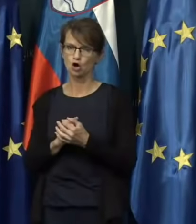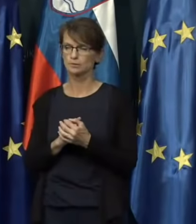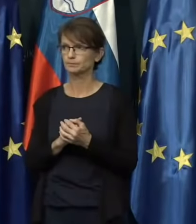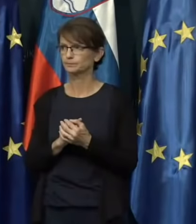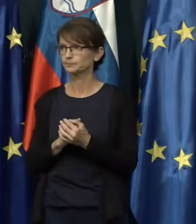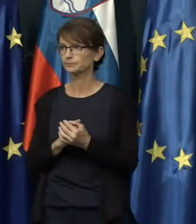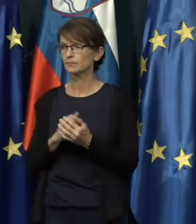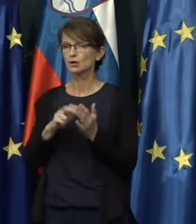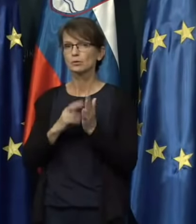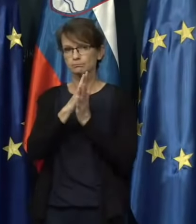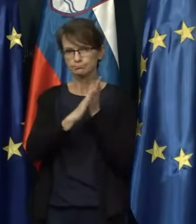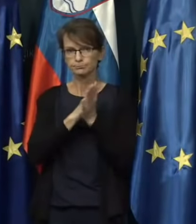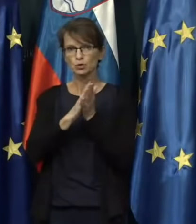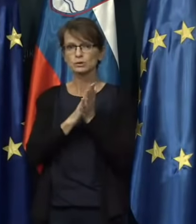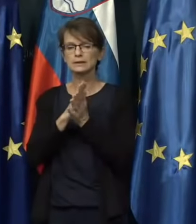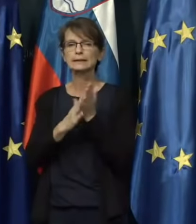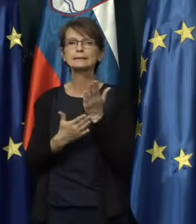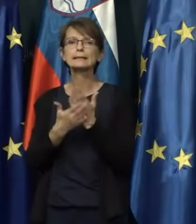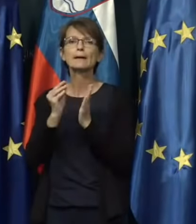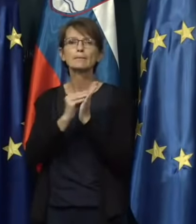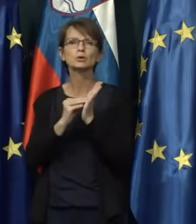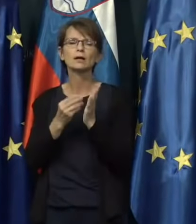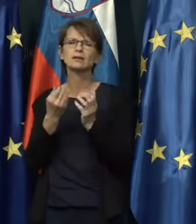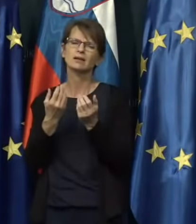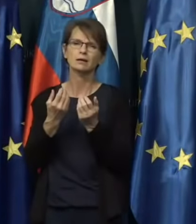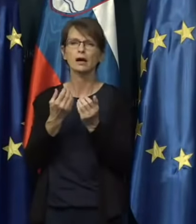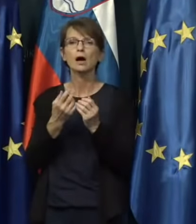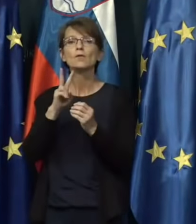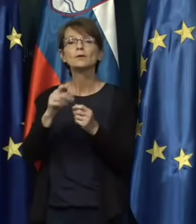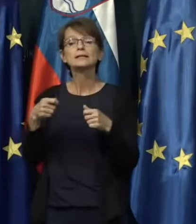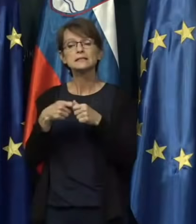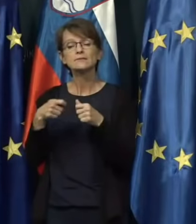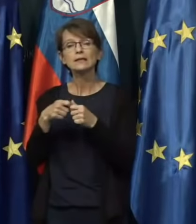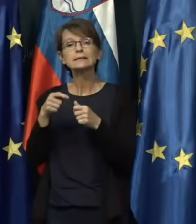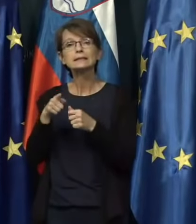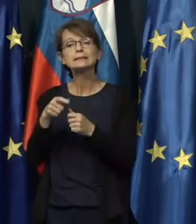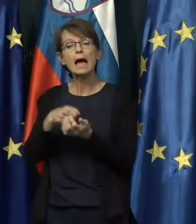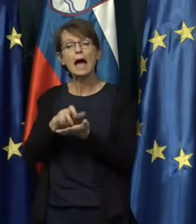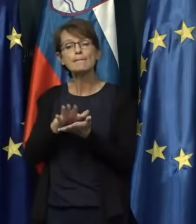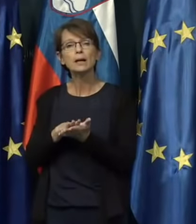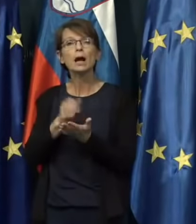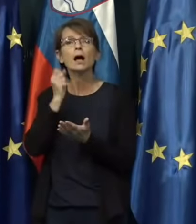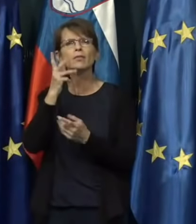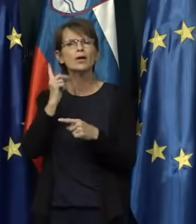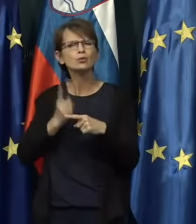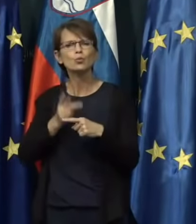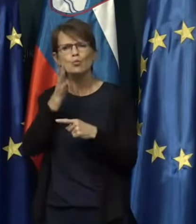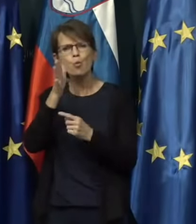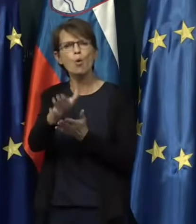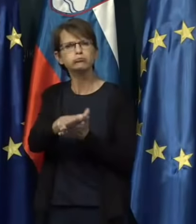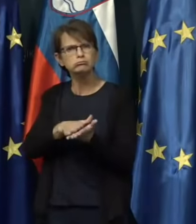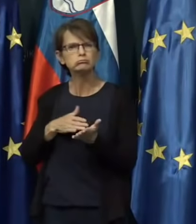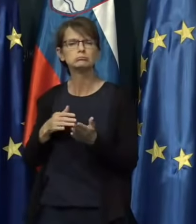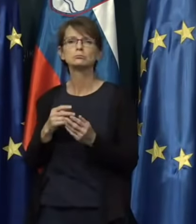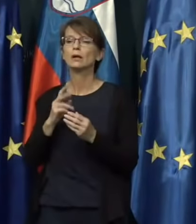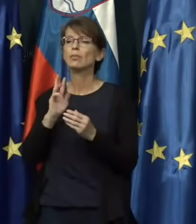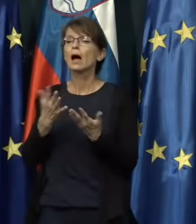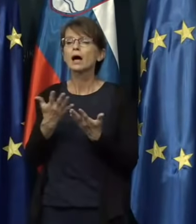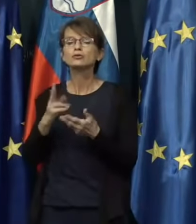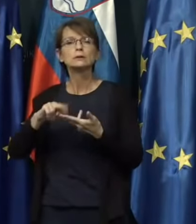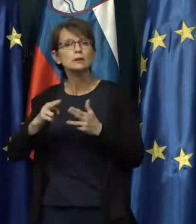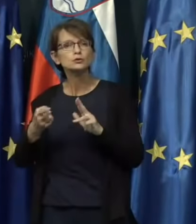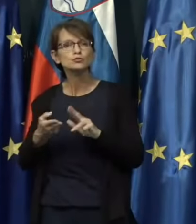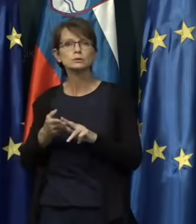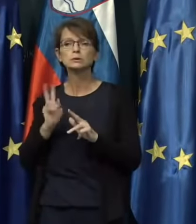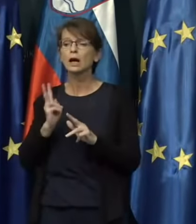Potem pa še vas prosim, za kakšen podatek več v zvezi z aplikacijo, a kdaj točno naj bi zaživela, na kak način, kaj vse bi